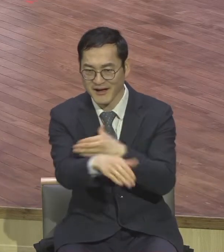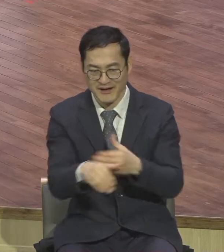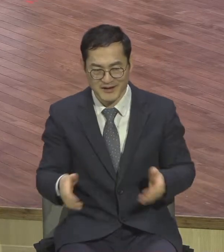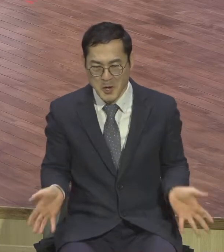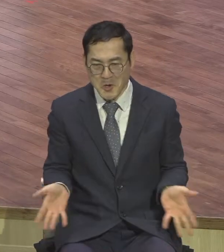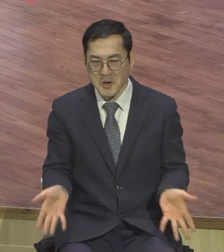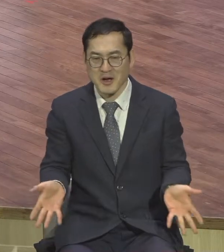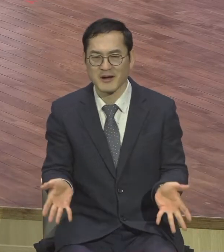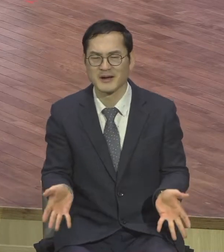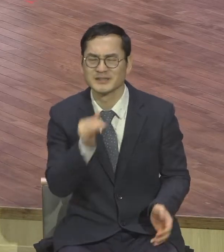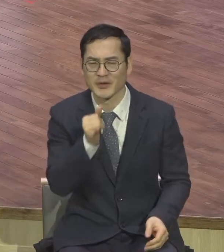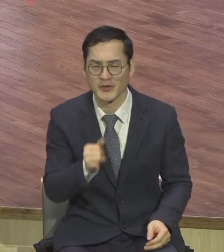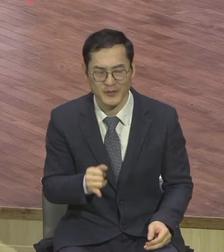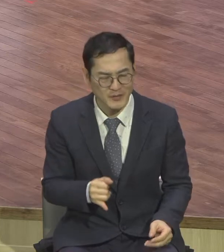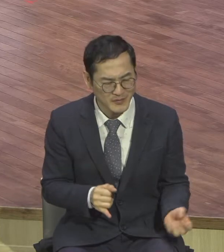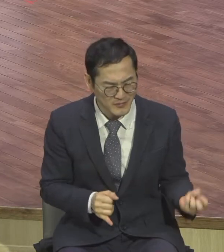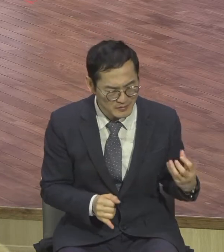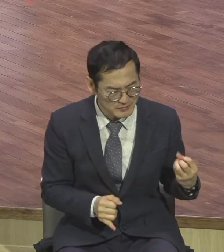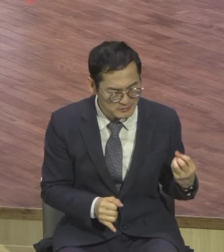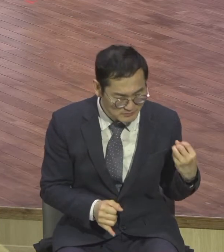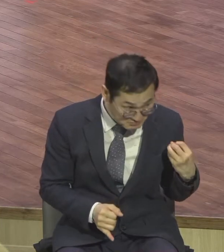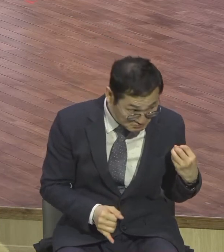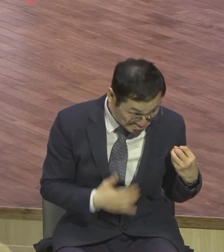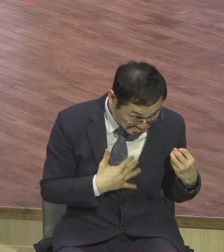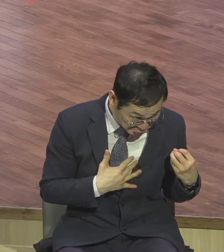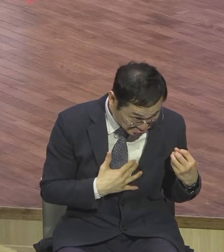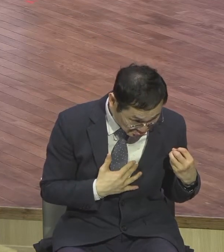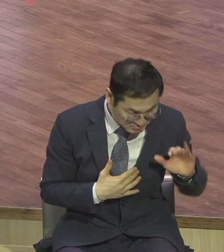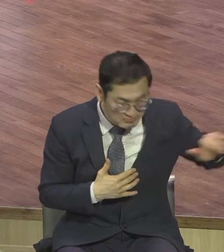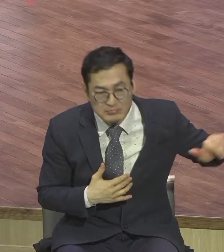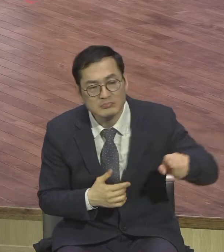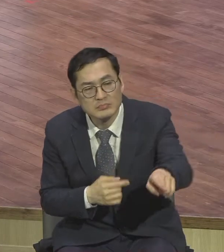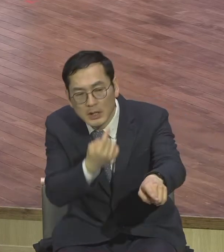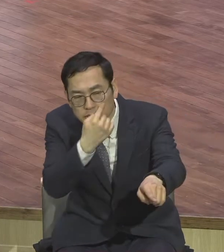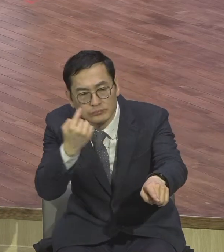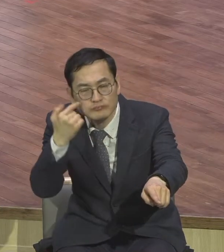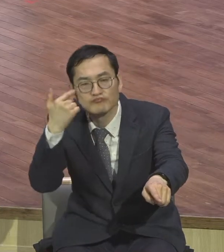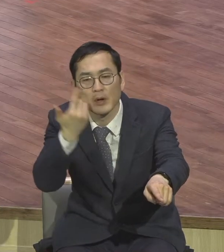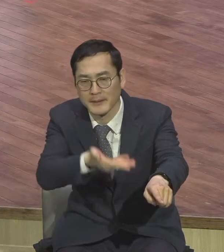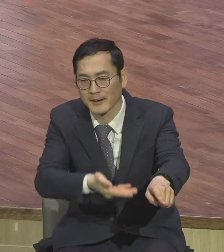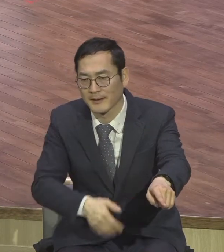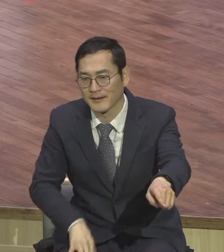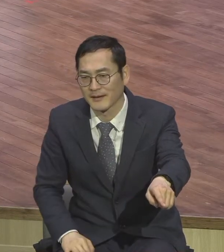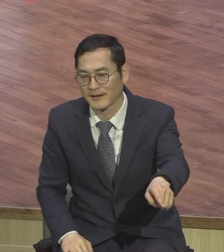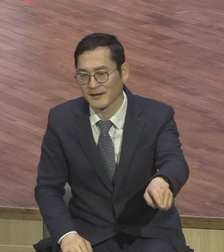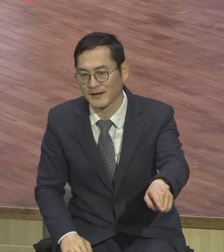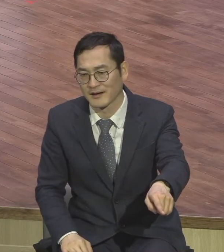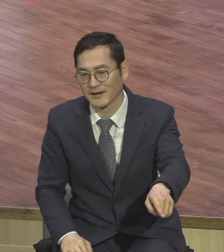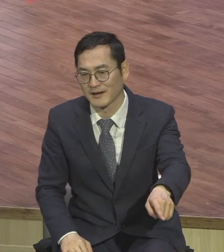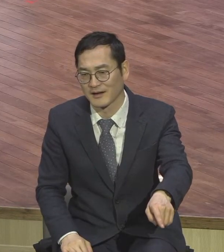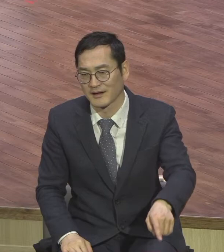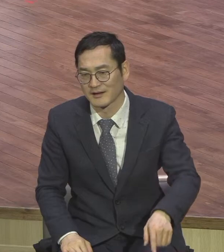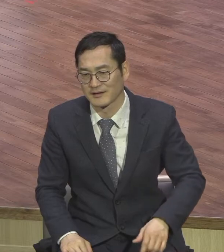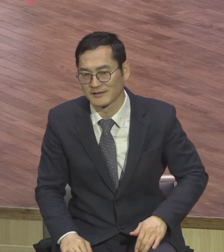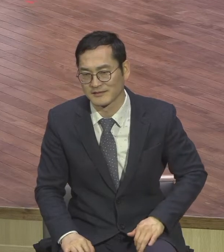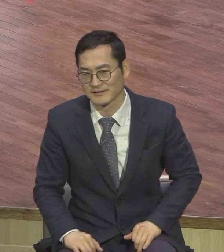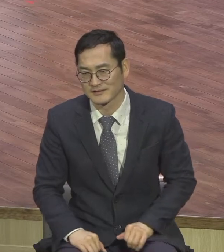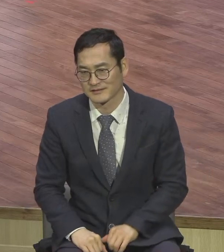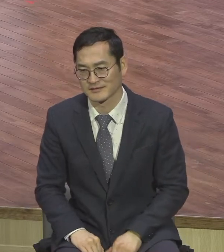제가 여기 말씀 드립니까 여러분이요 어떻게 하든지 간에 여러분 예배가 성공하고 기도가